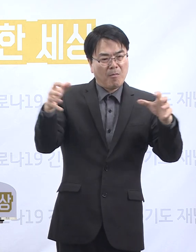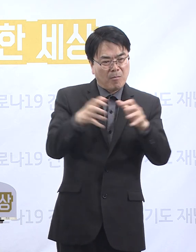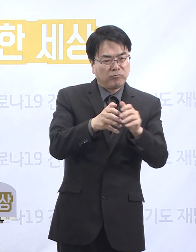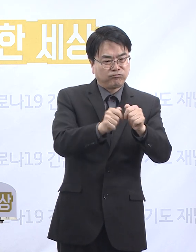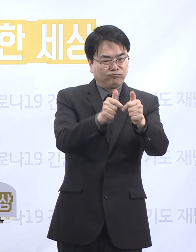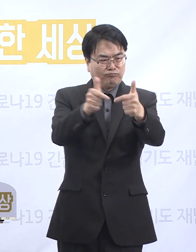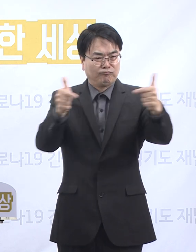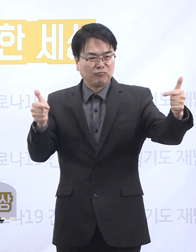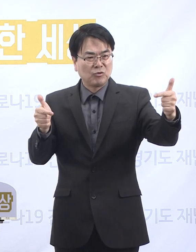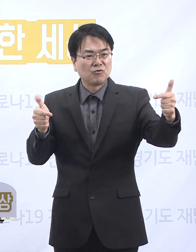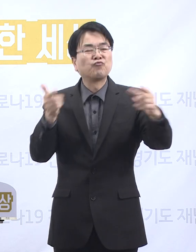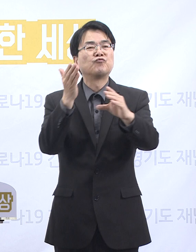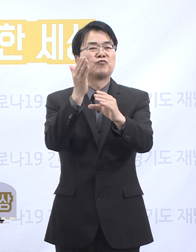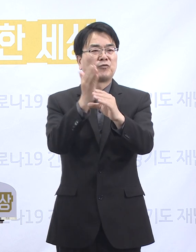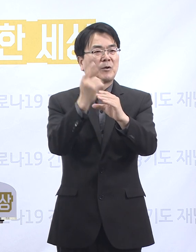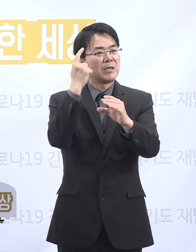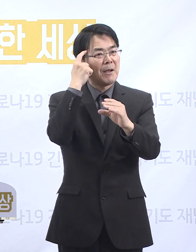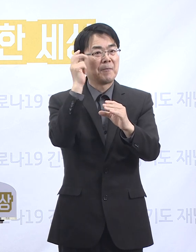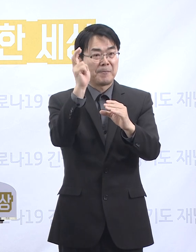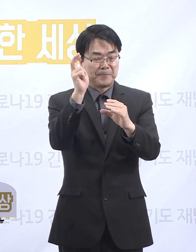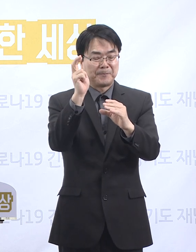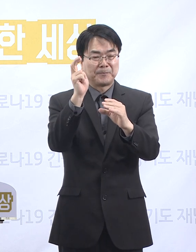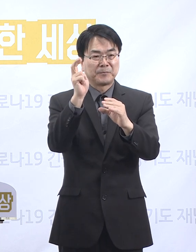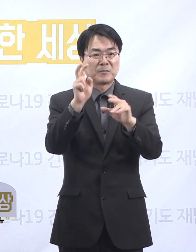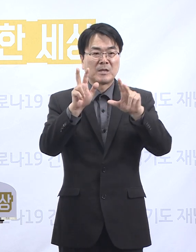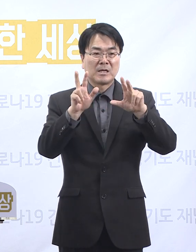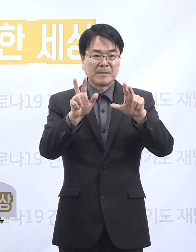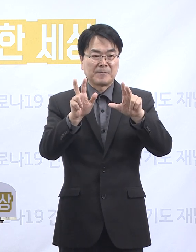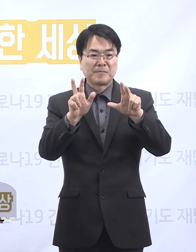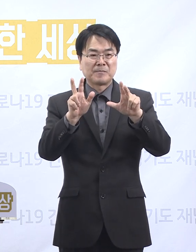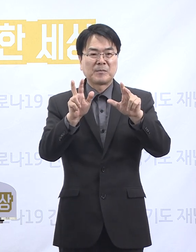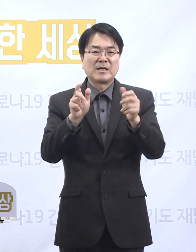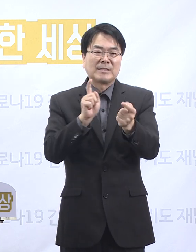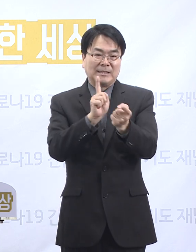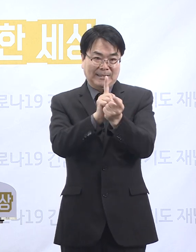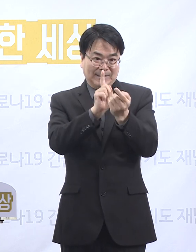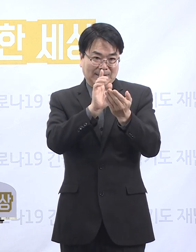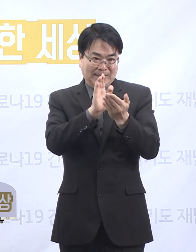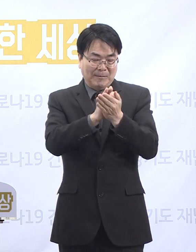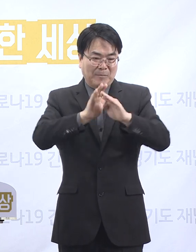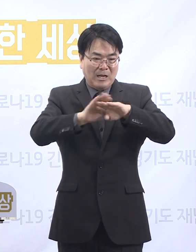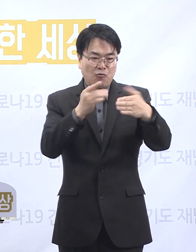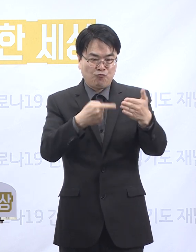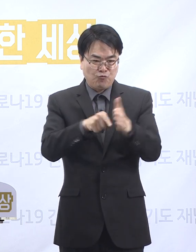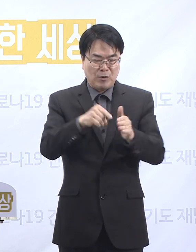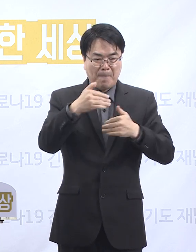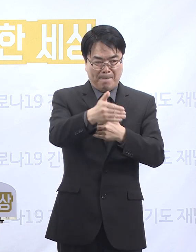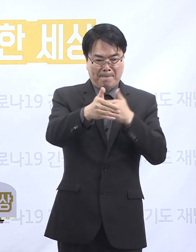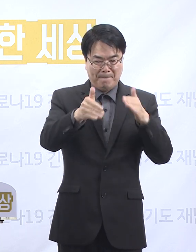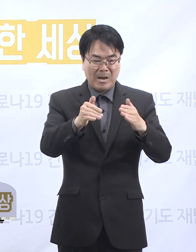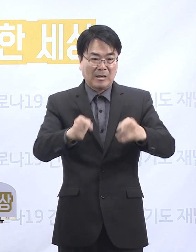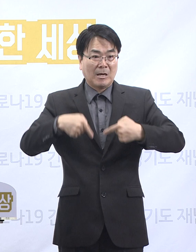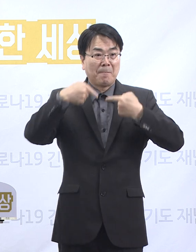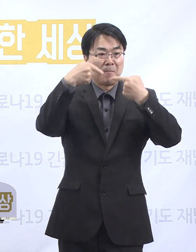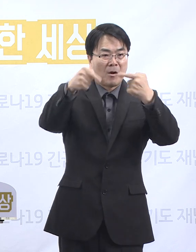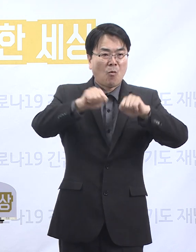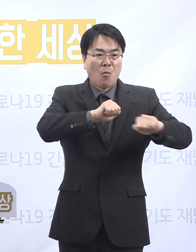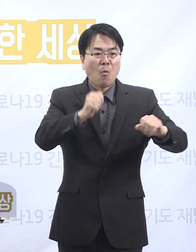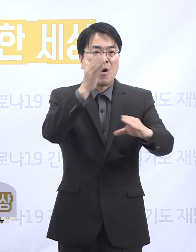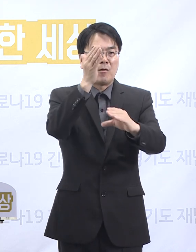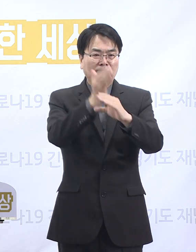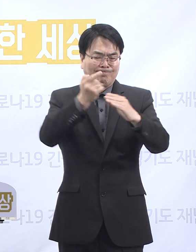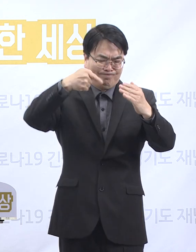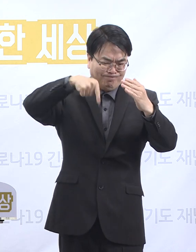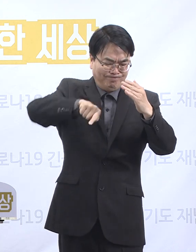증가할 것으로 보입니다. 현재 도우 즉각 대응팀을 파견하여 현장 대책반을 구성하고 심층 역학조사